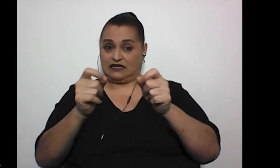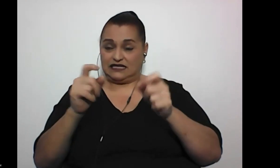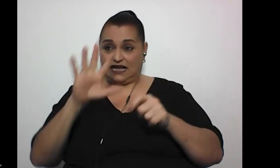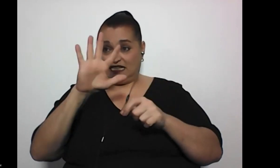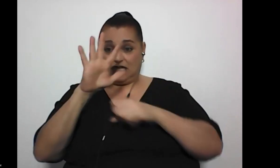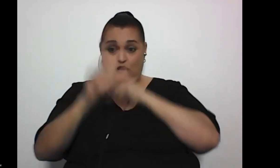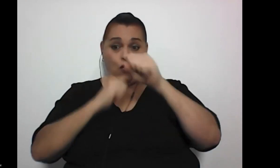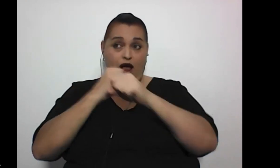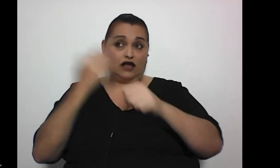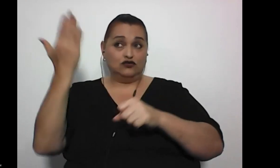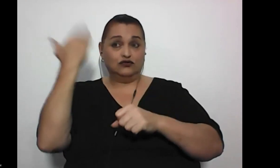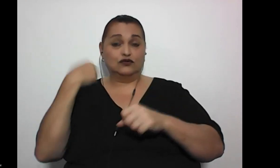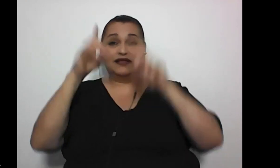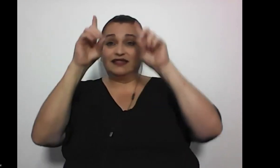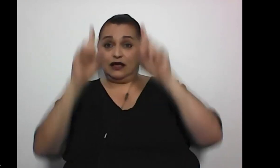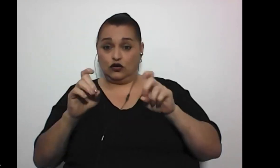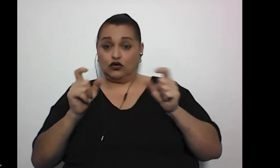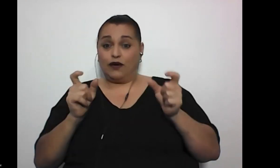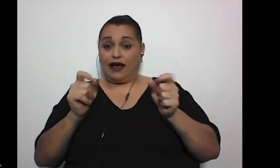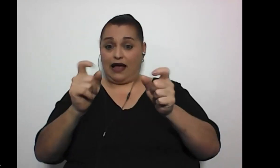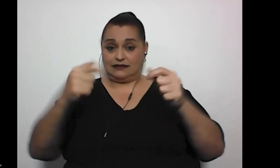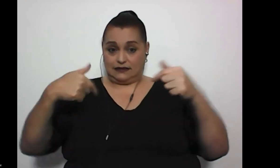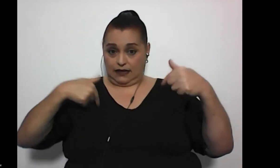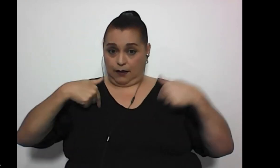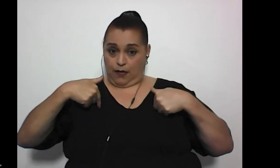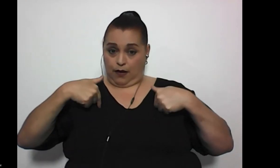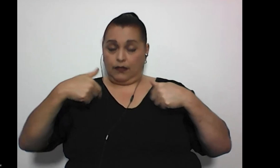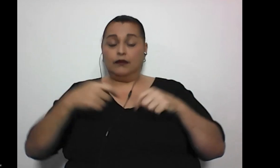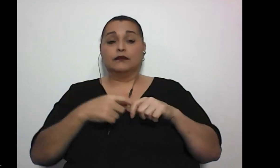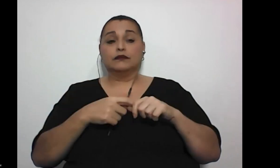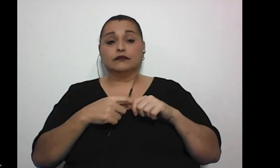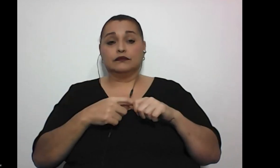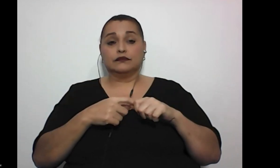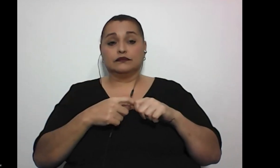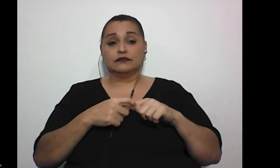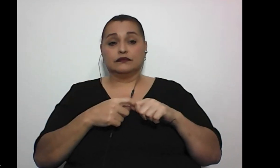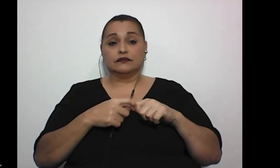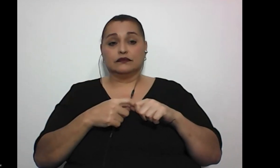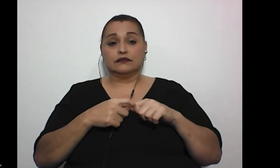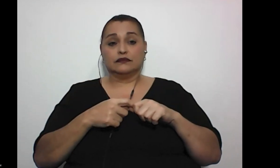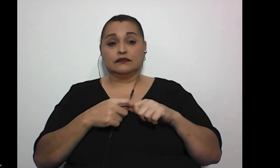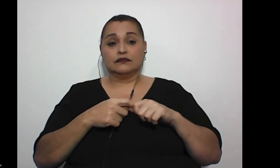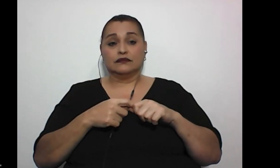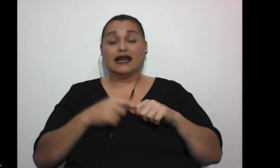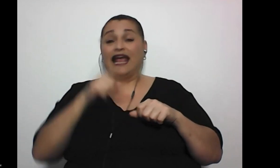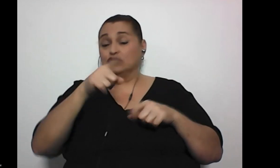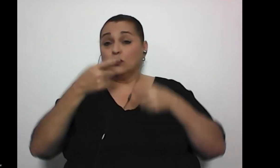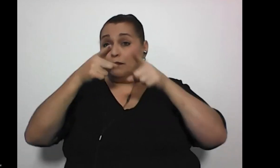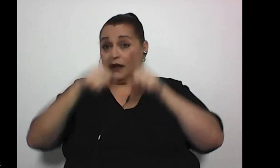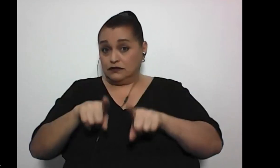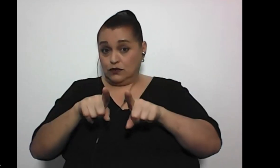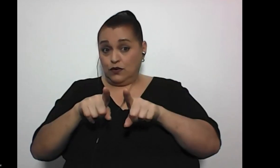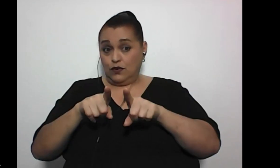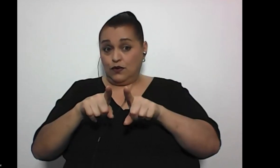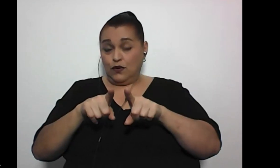diagnosticado un cáncer de mama y esto ocurrió precisamente